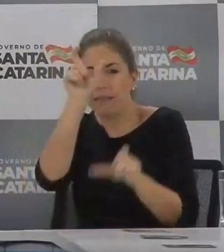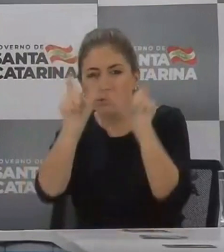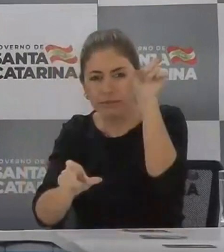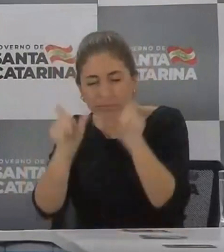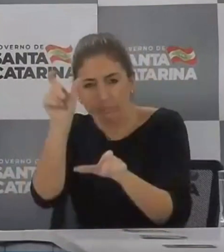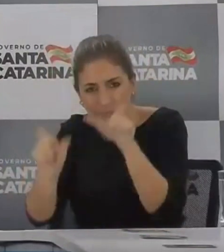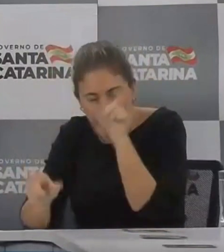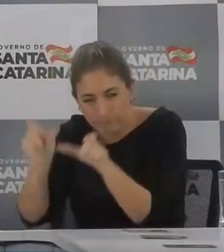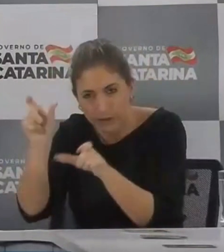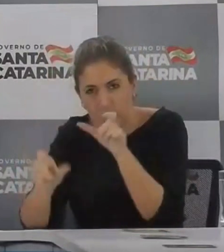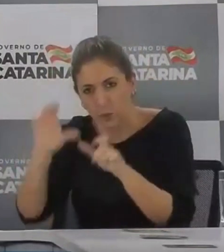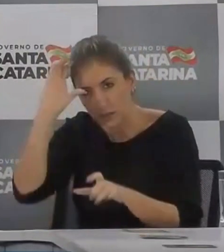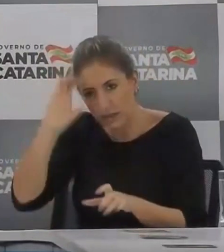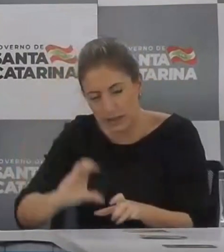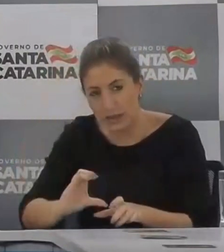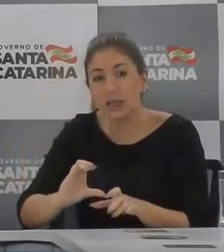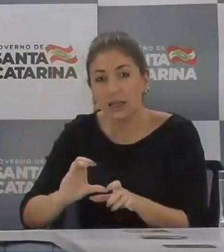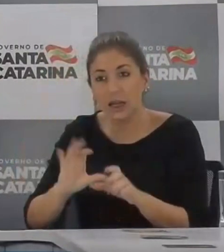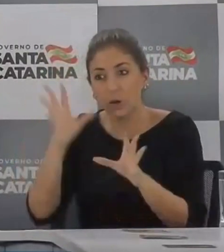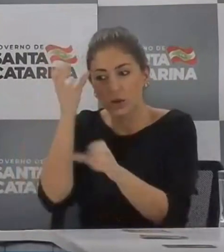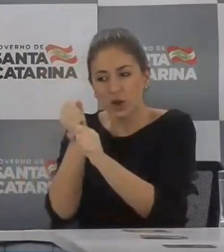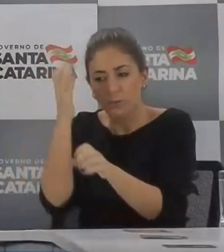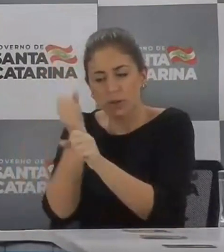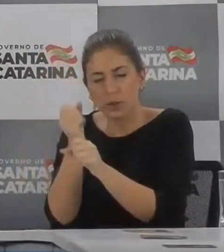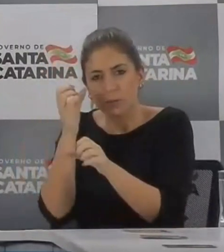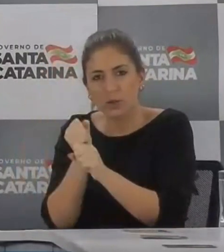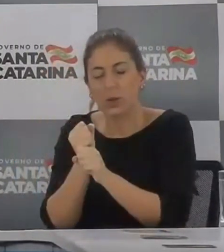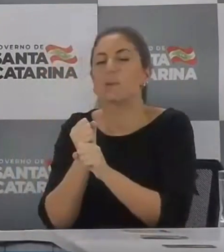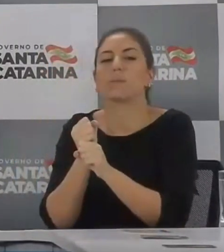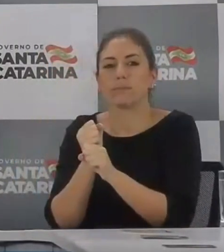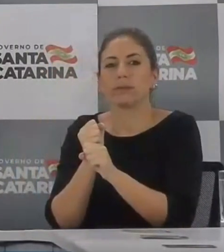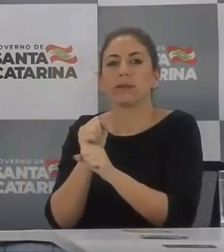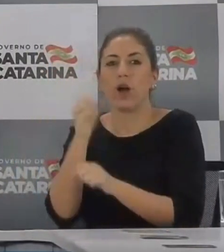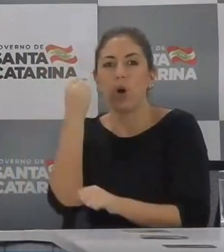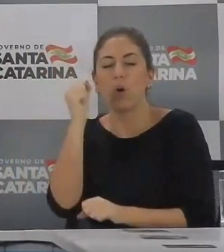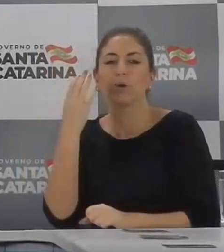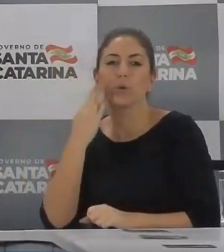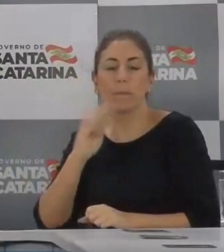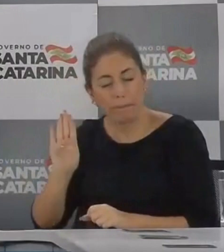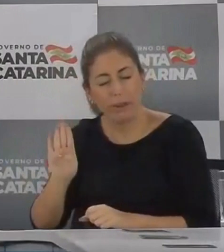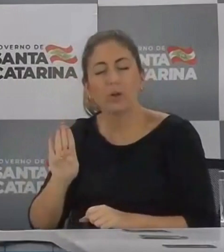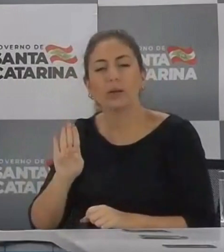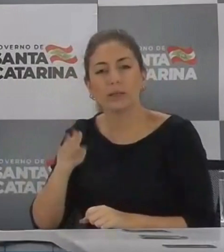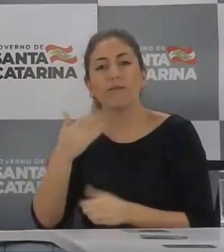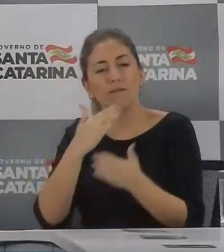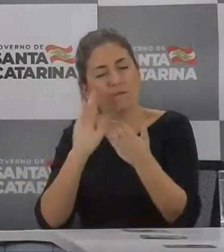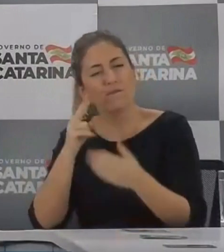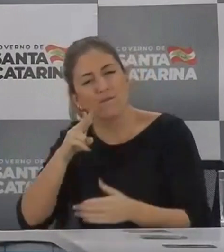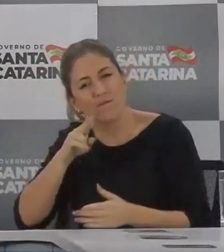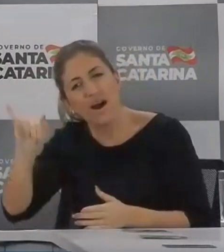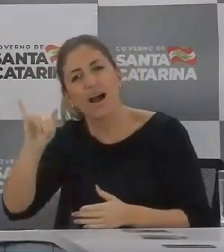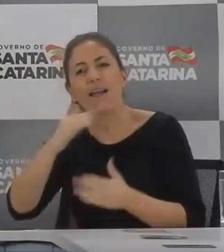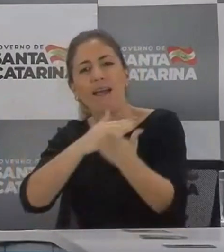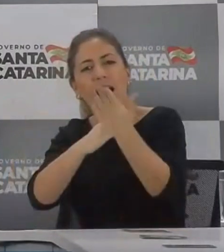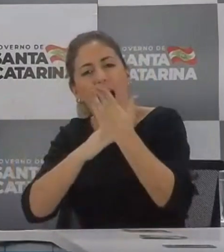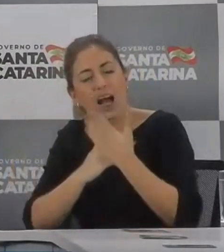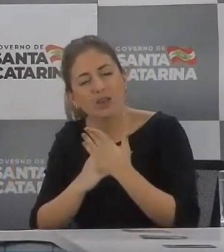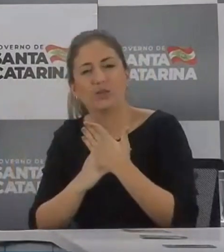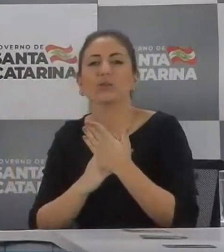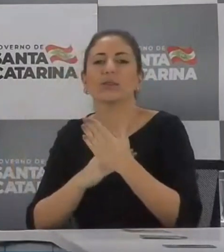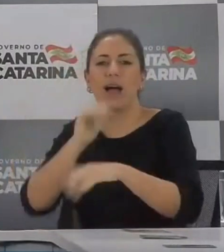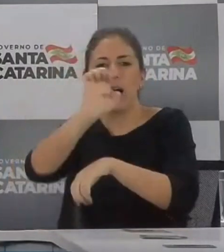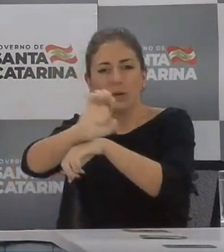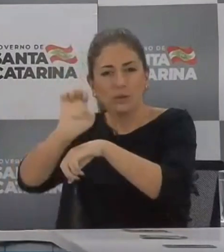um impacto muito positivo nas contas da saúde e da saúde dos estados e municípios, porque a gente entende que é um valor